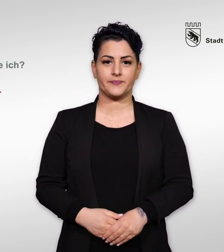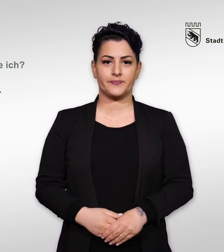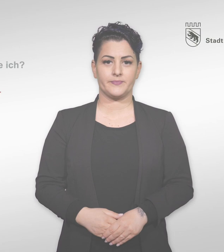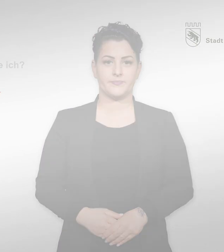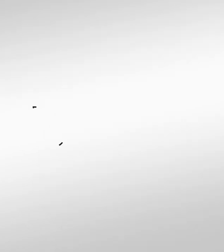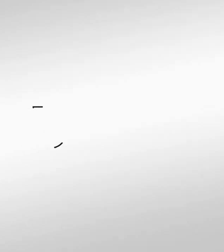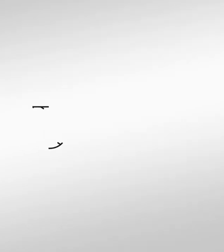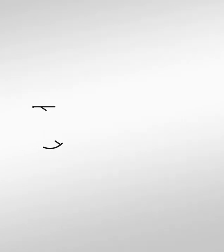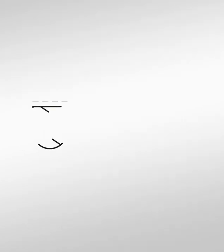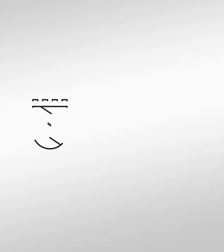Stelle.